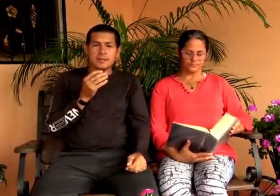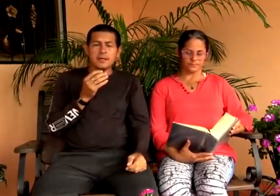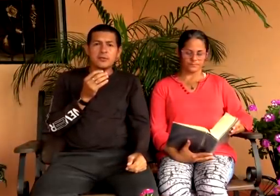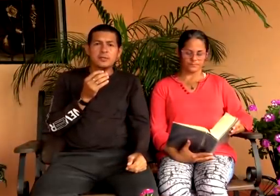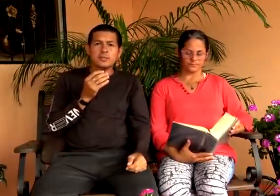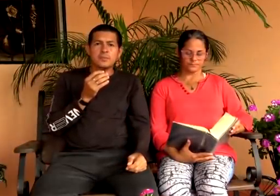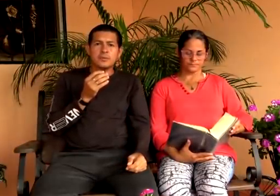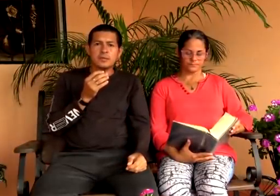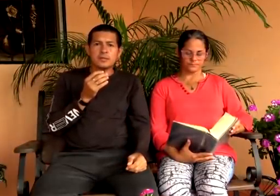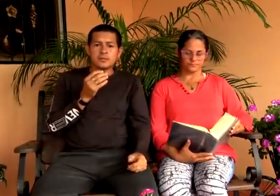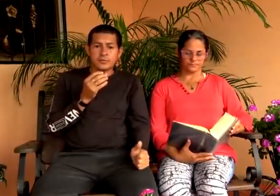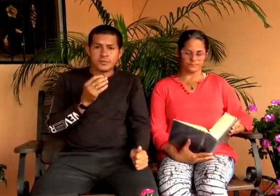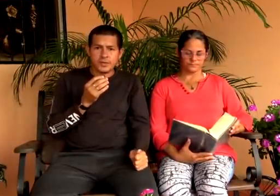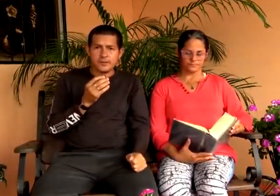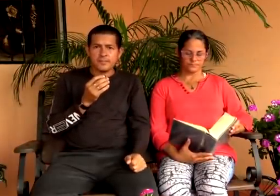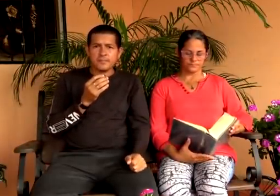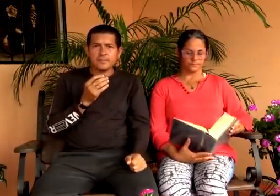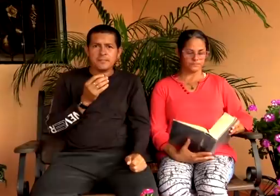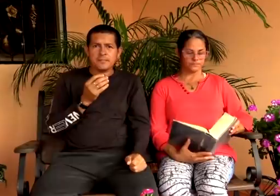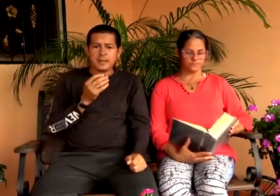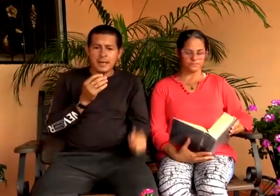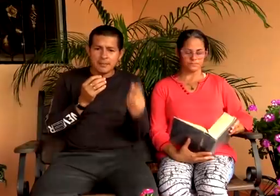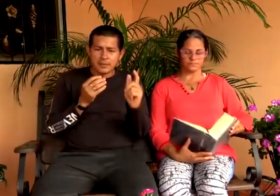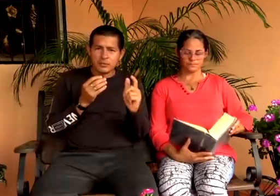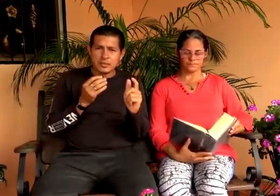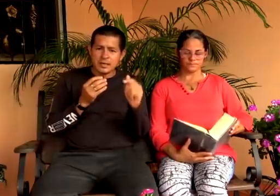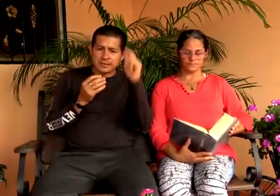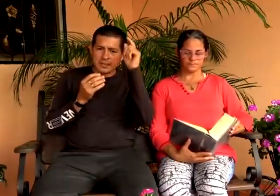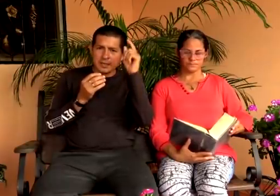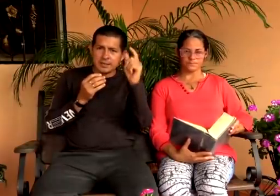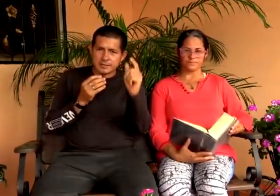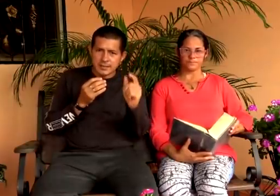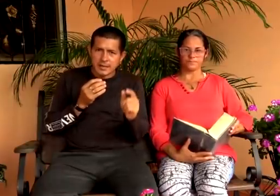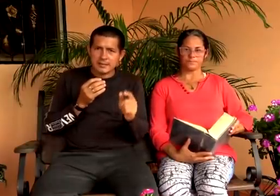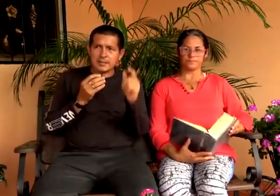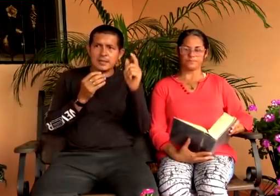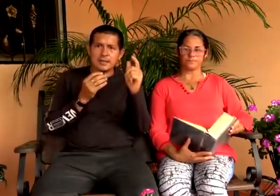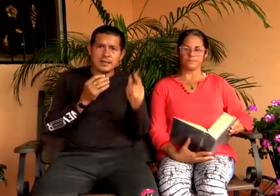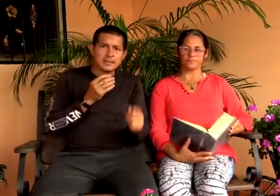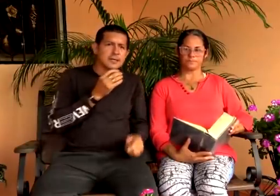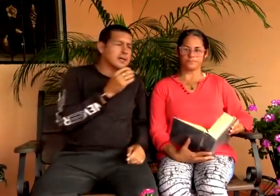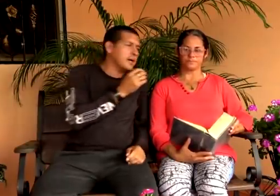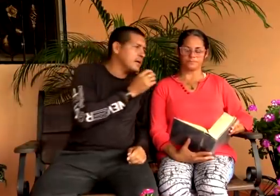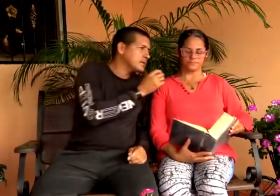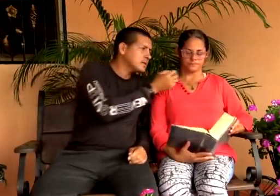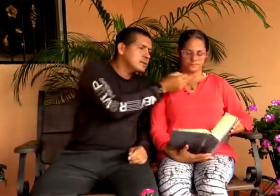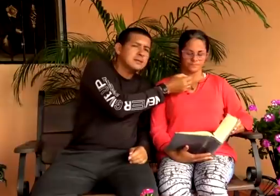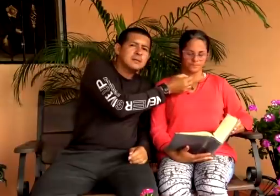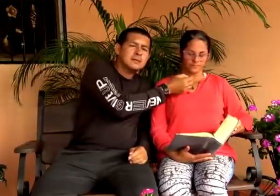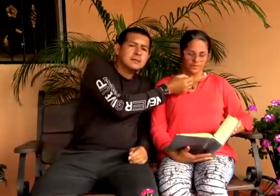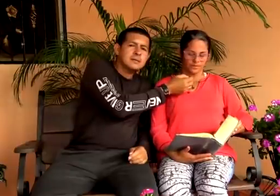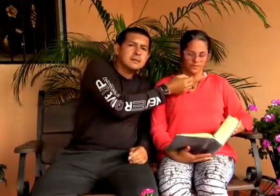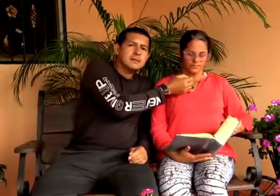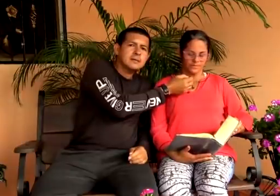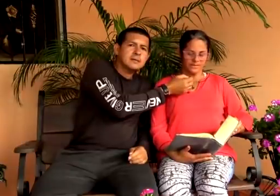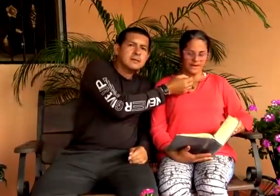¿Quieres ser verdadero discípulo de Cristo? Sí. La pregunta es, ¿Estás en la iglesia que es?